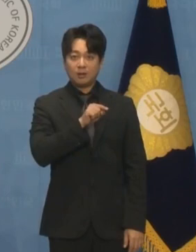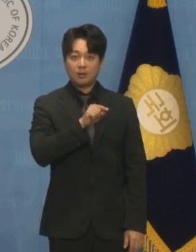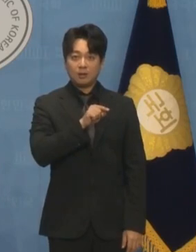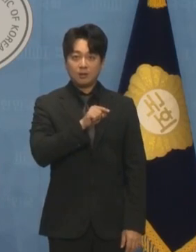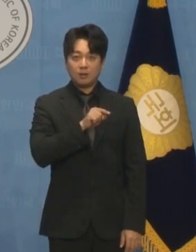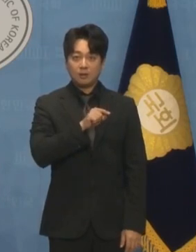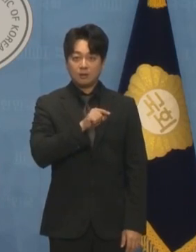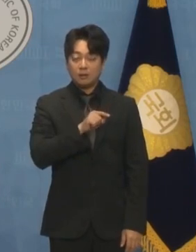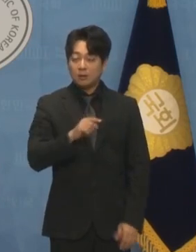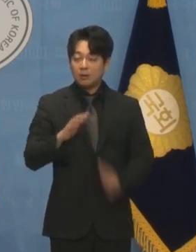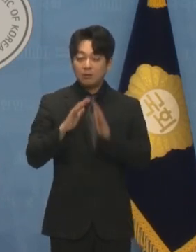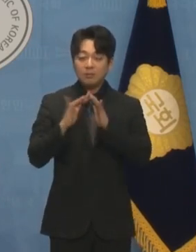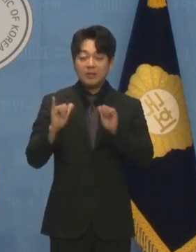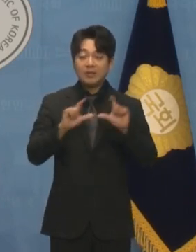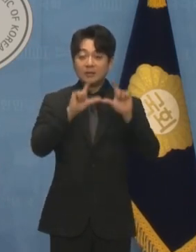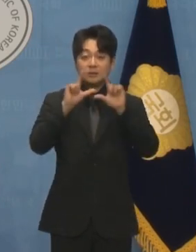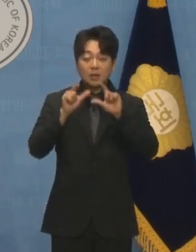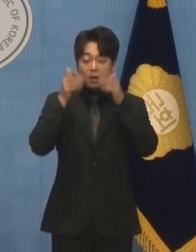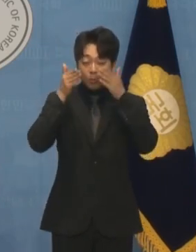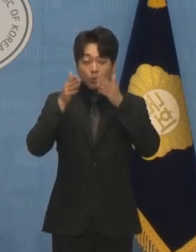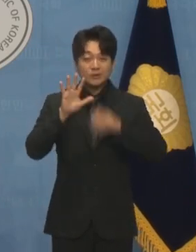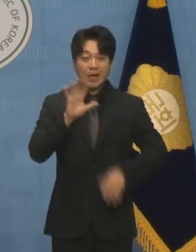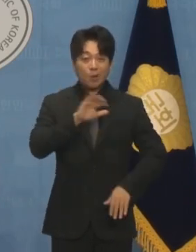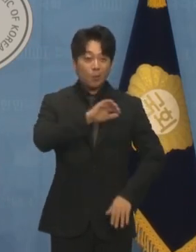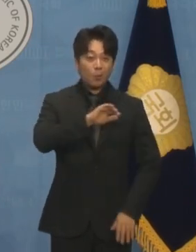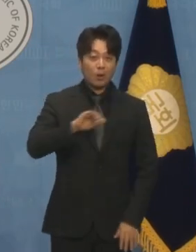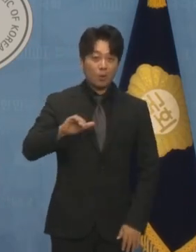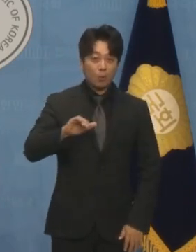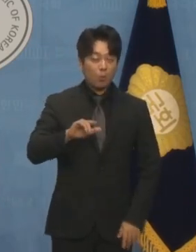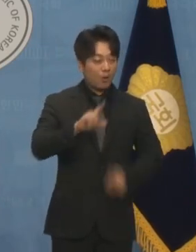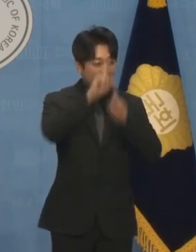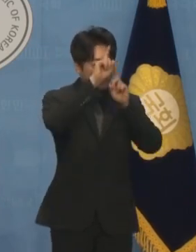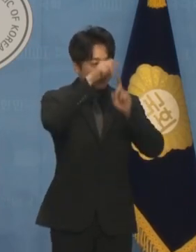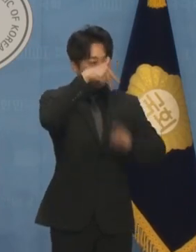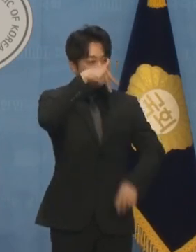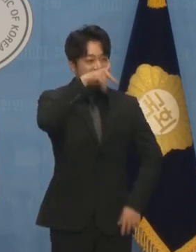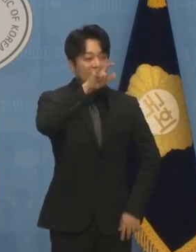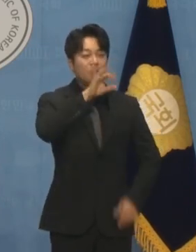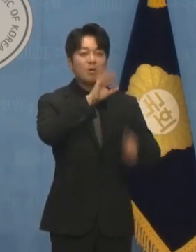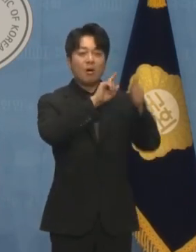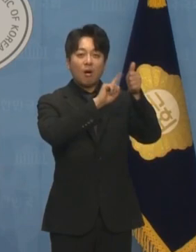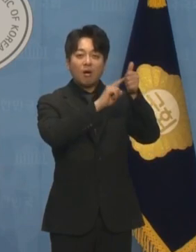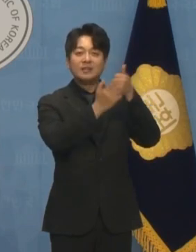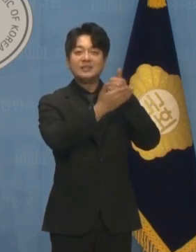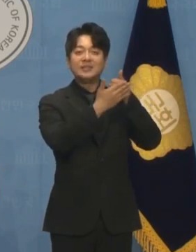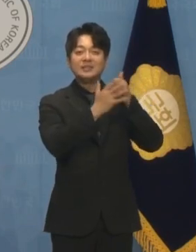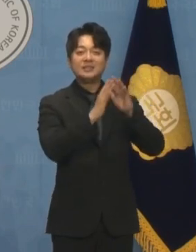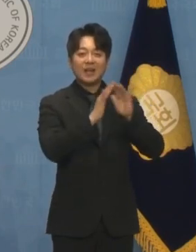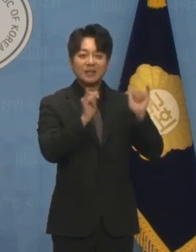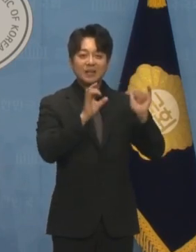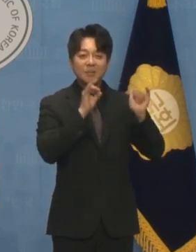아랑곳하지 않고 강성 지지층의 목소리에만 귀기울이고 있습니다.